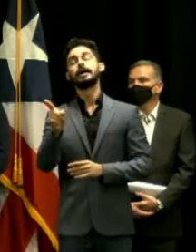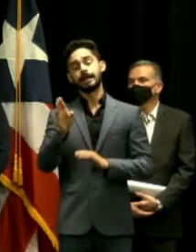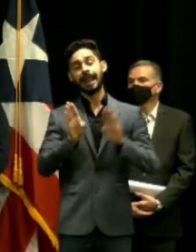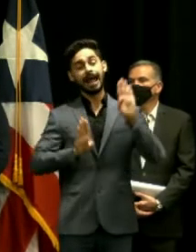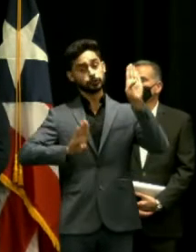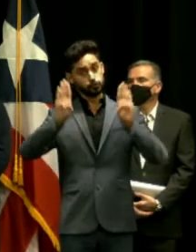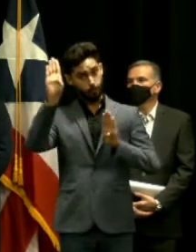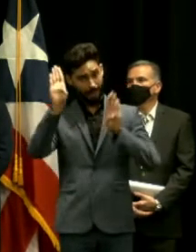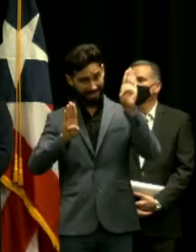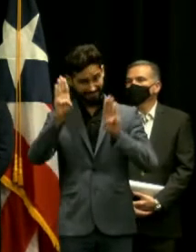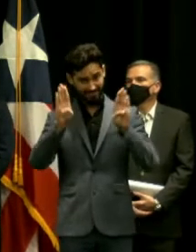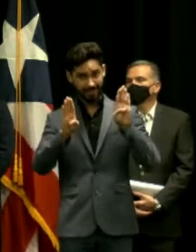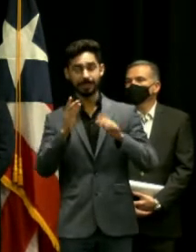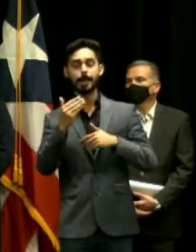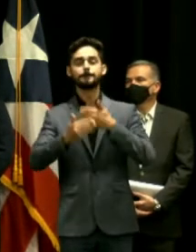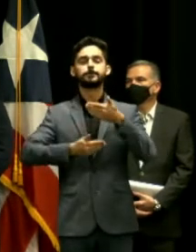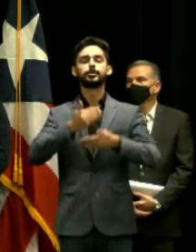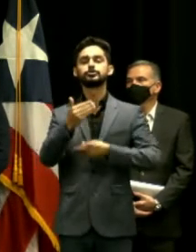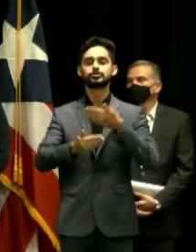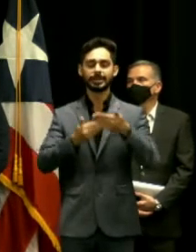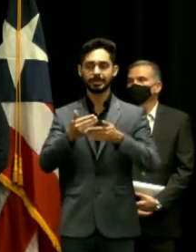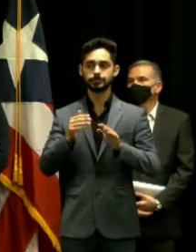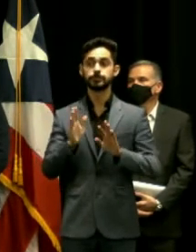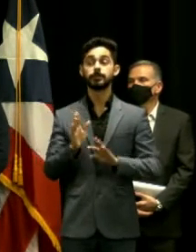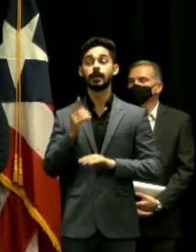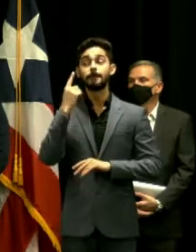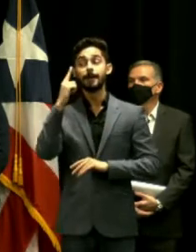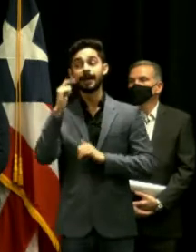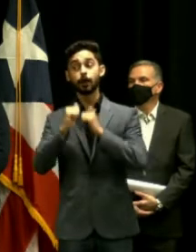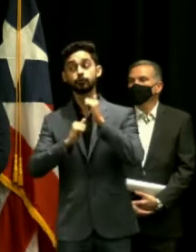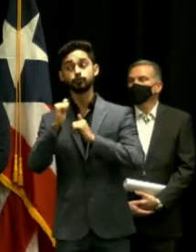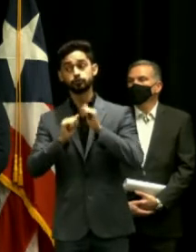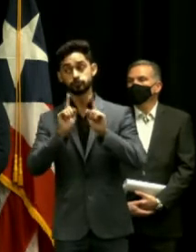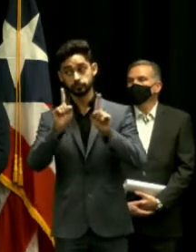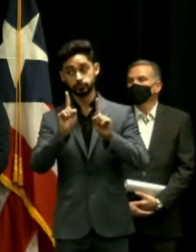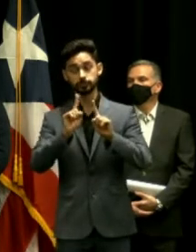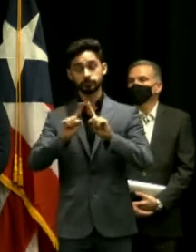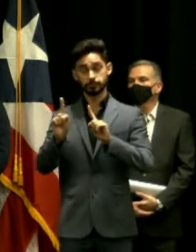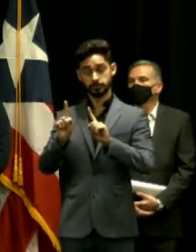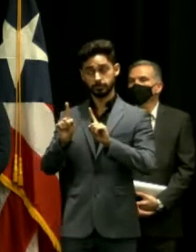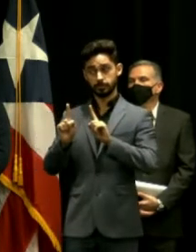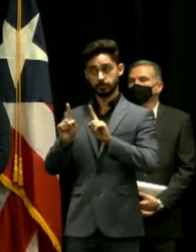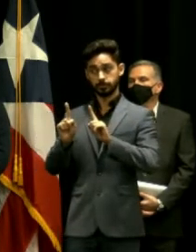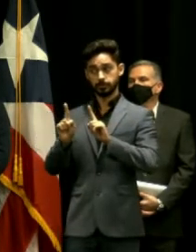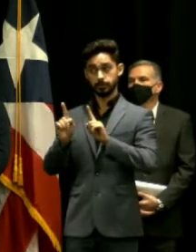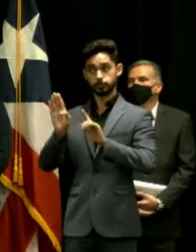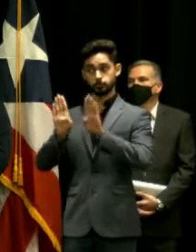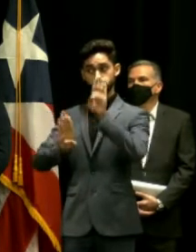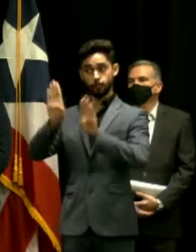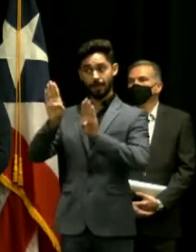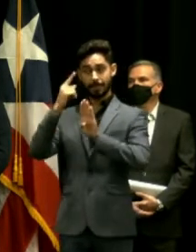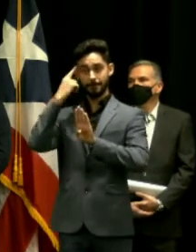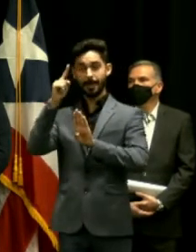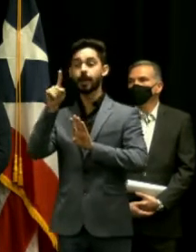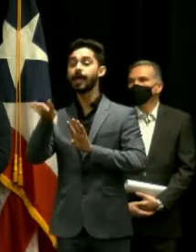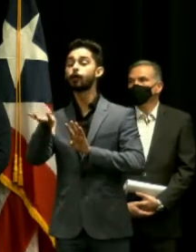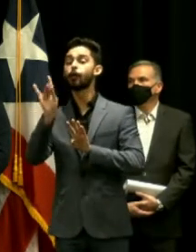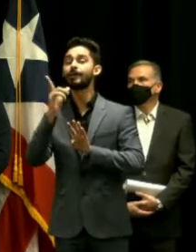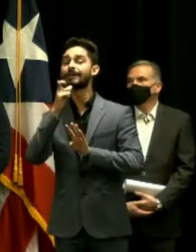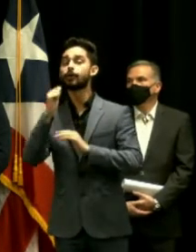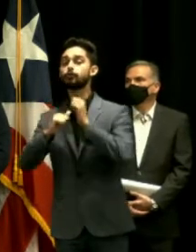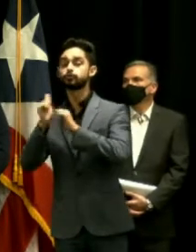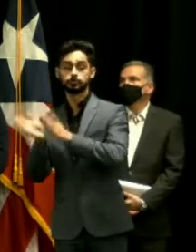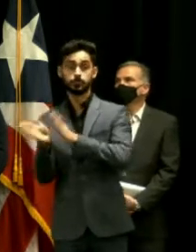la subasta el proceso de subasta para la construcción porque para la demolición es ahora ya mismo en cuestión de